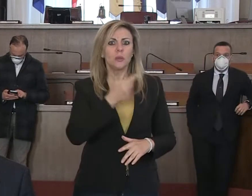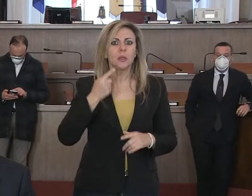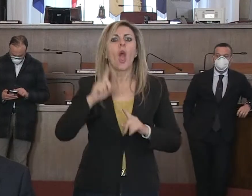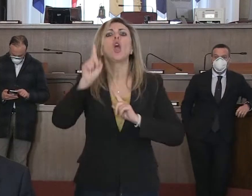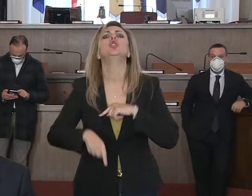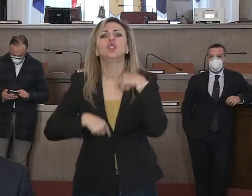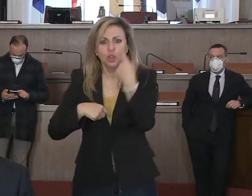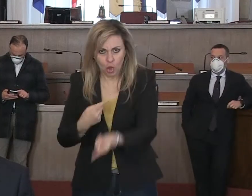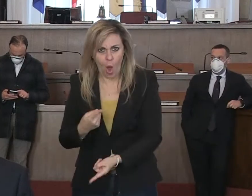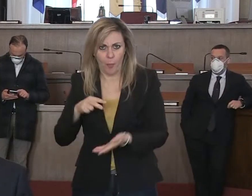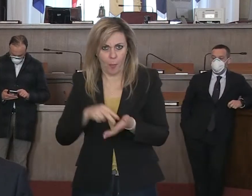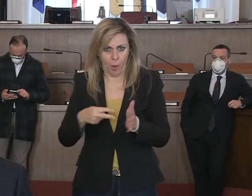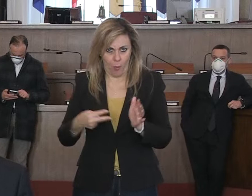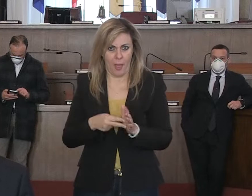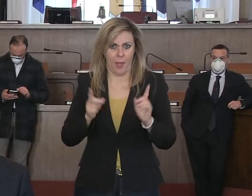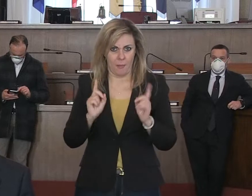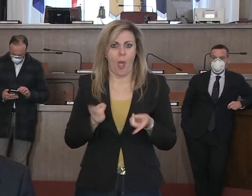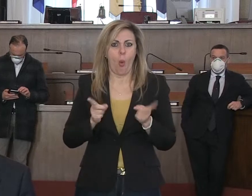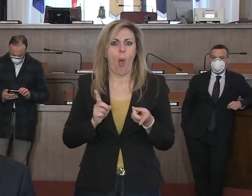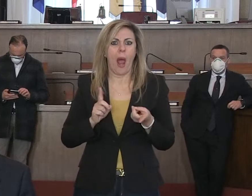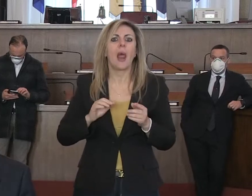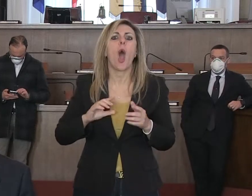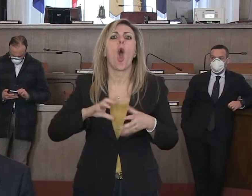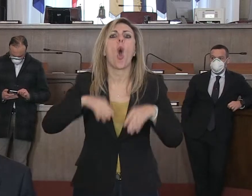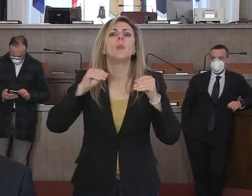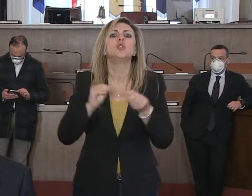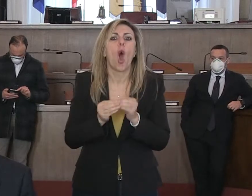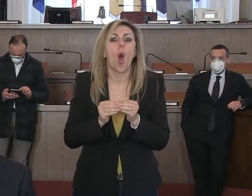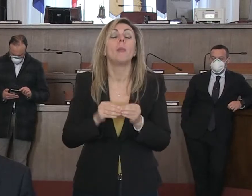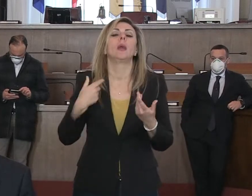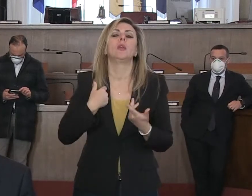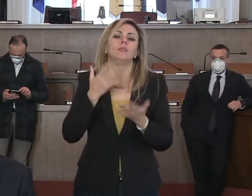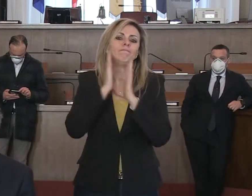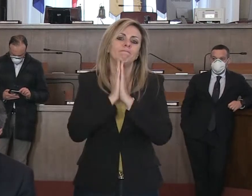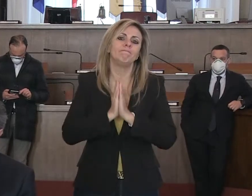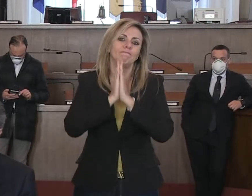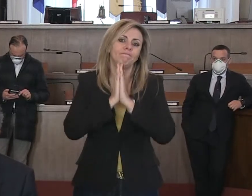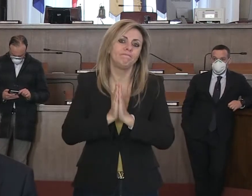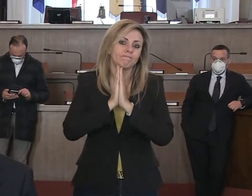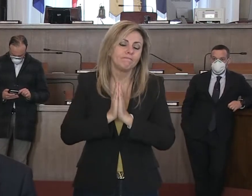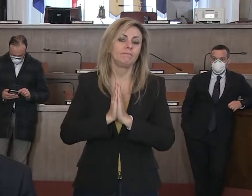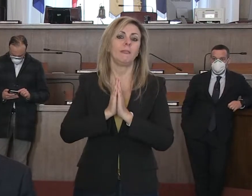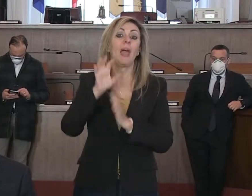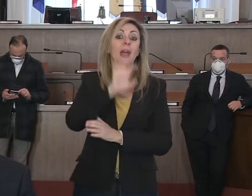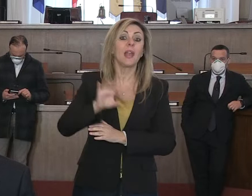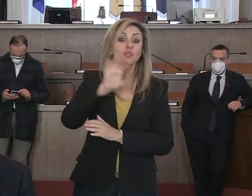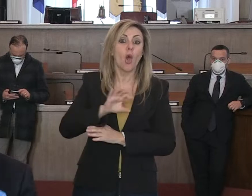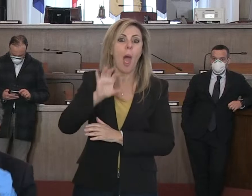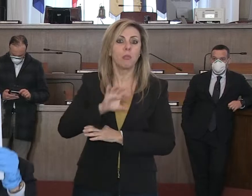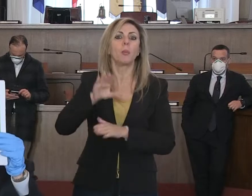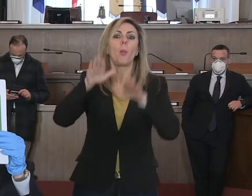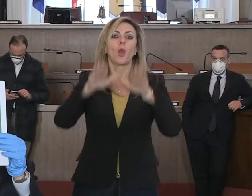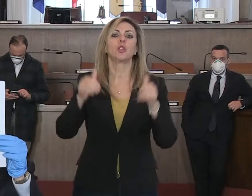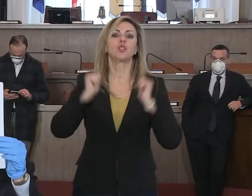trasmettere questo messaggio, oltre agli appelli verbali, la Regione Abruzzo con la protezione civile ha